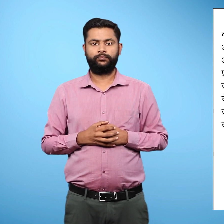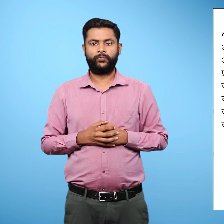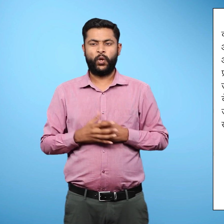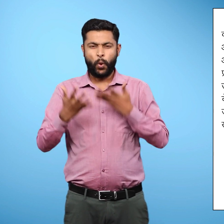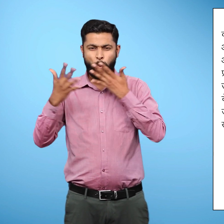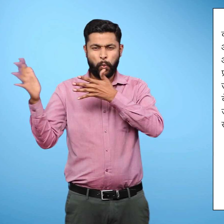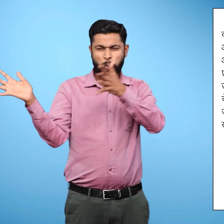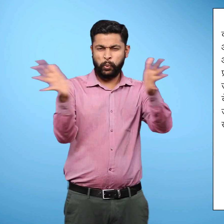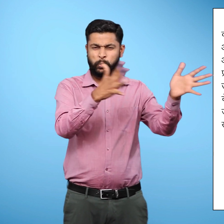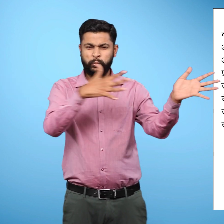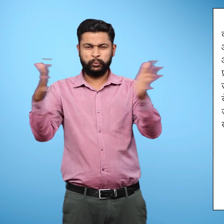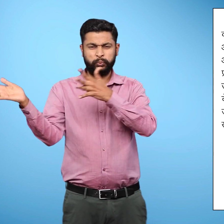तूफान या बाढ़,